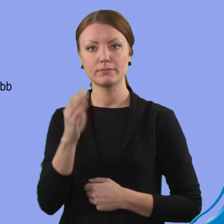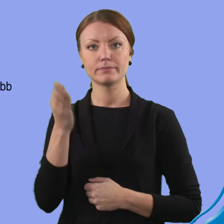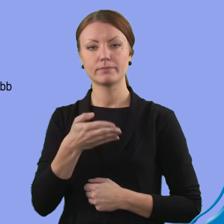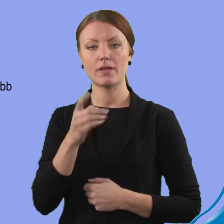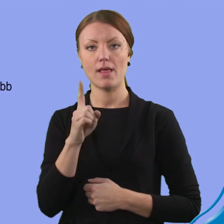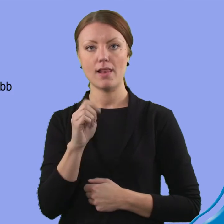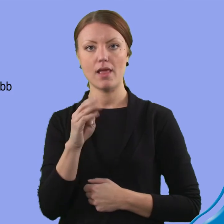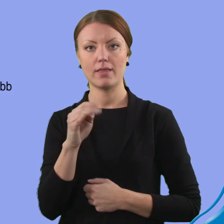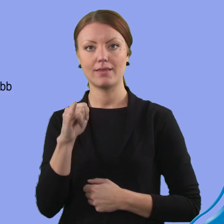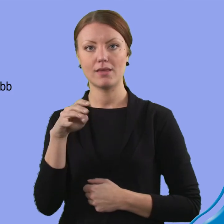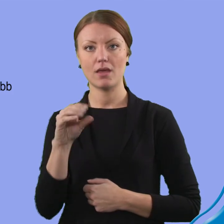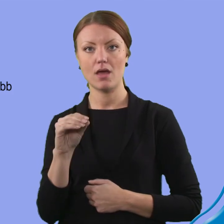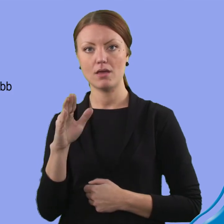-ledigajobb